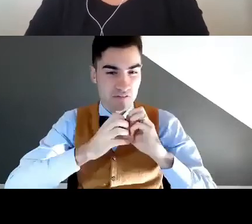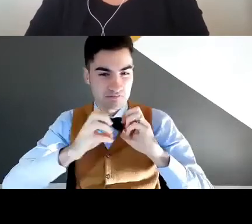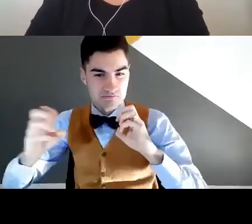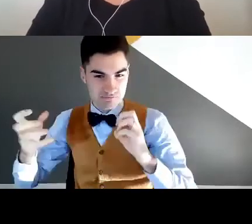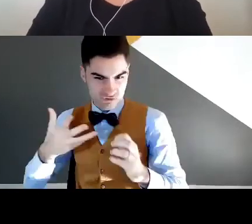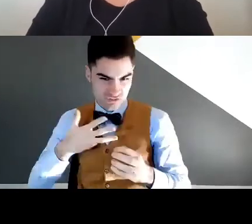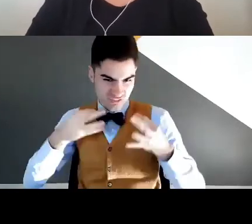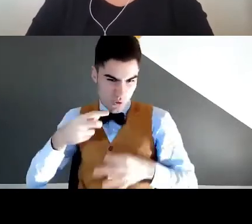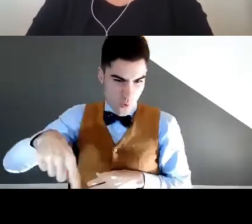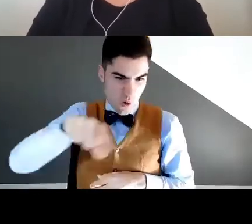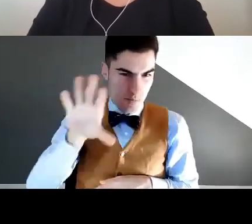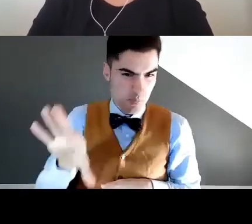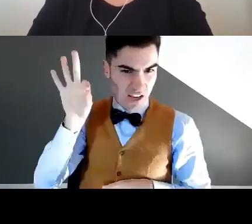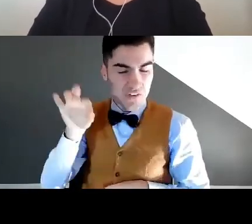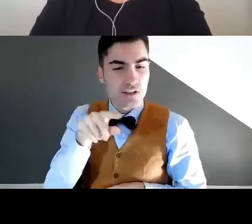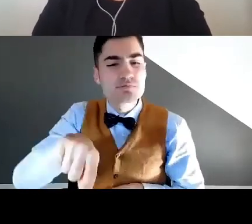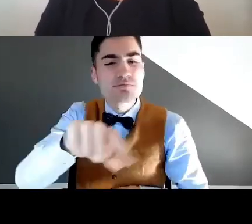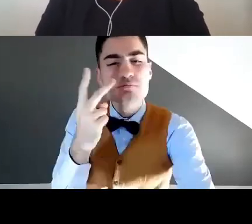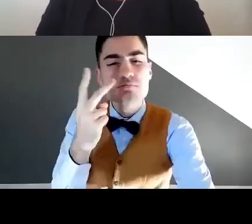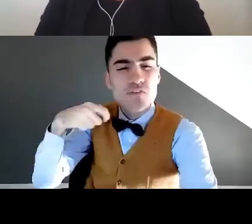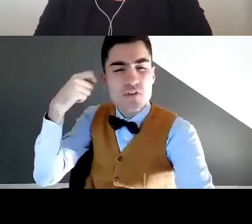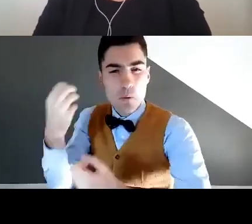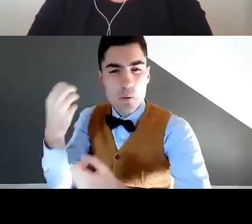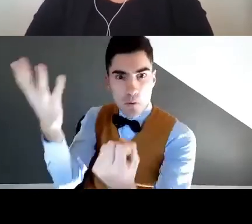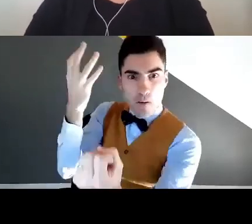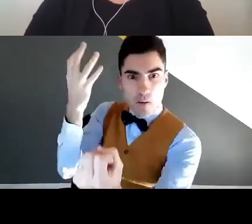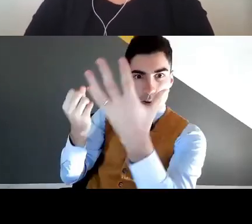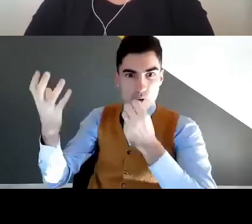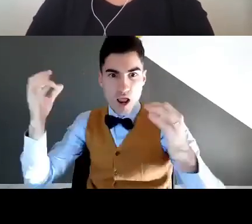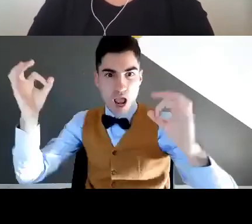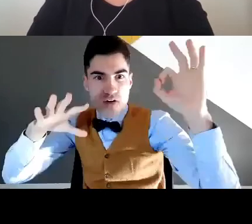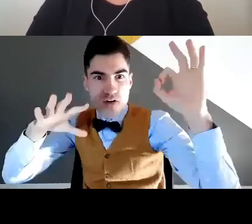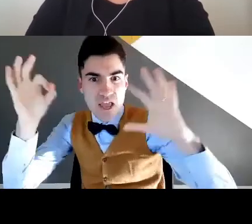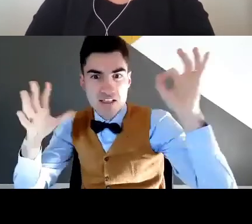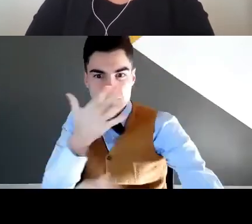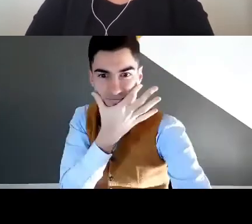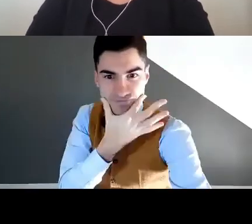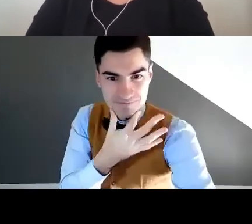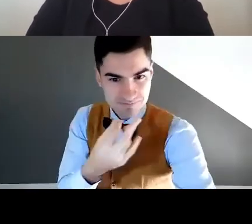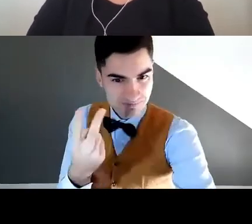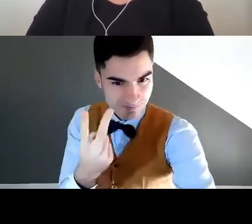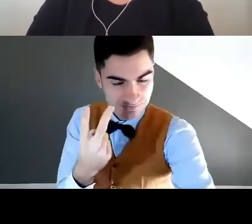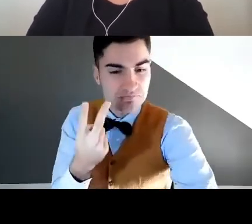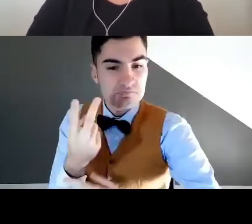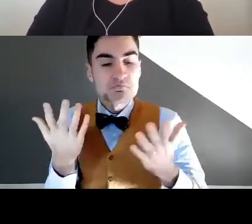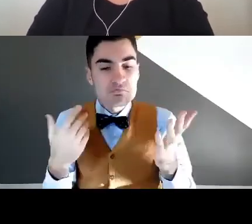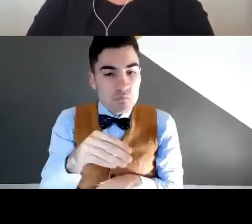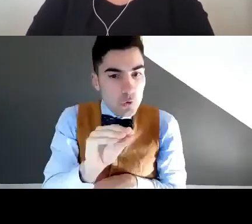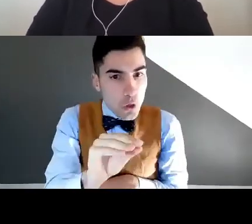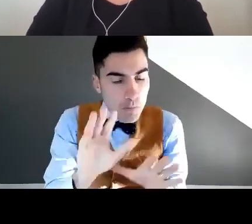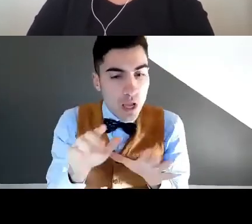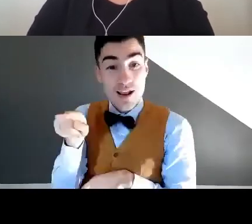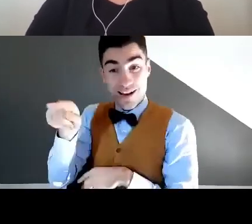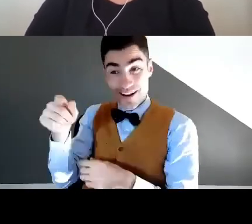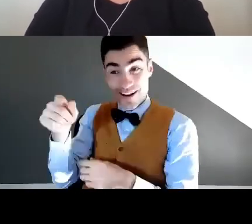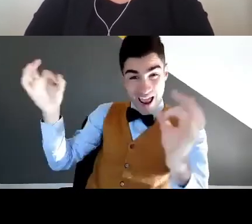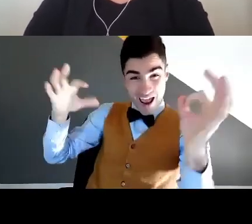Qualche cartone animato? Sicuro ognuno di noi ha il suo preferito. E vi ricordate tutti gli effetti che vedete